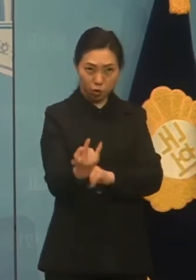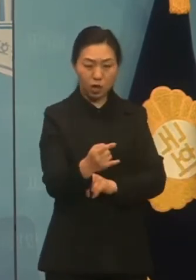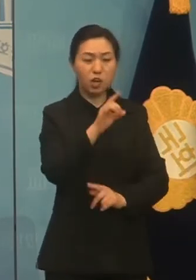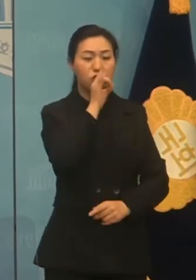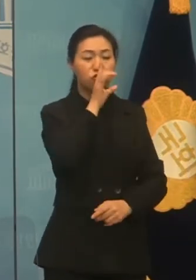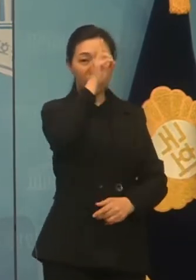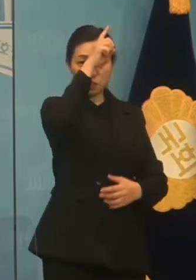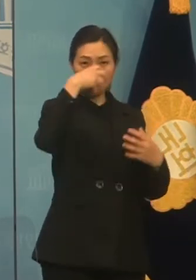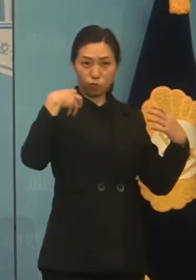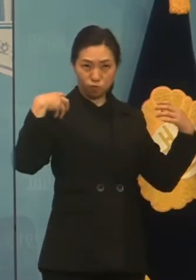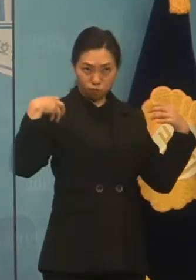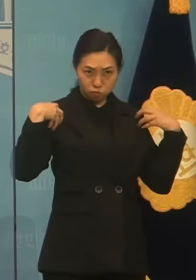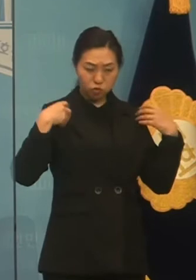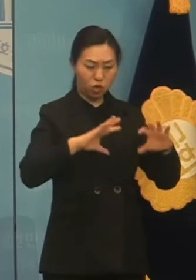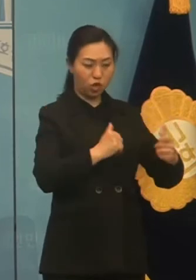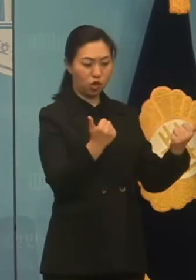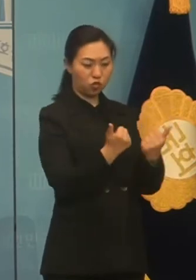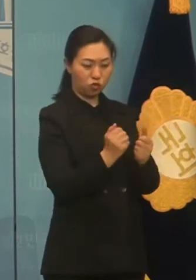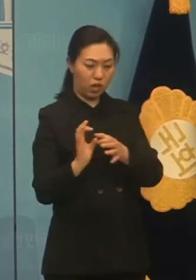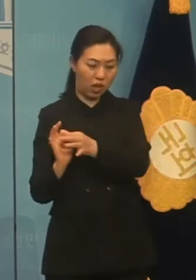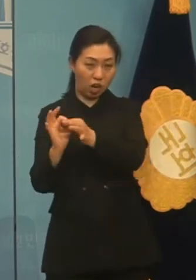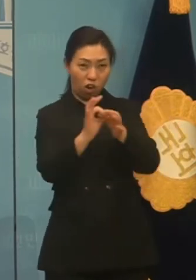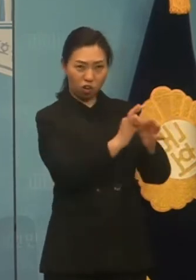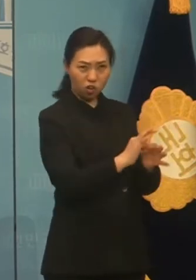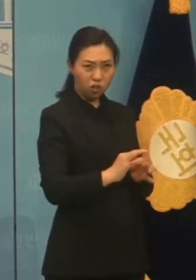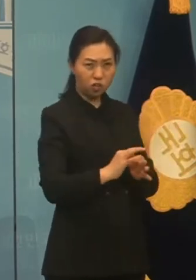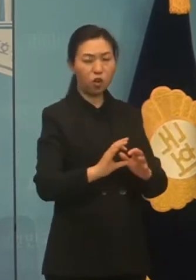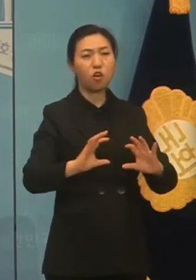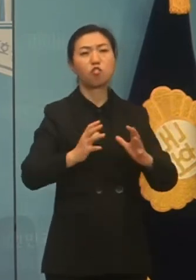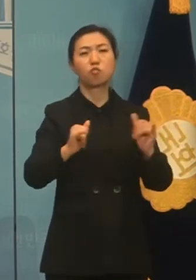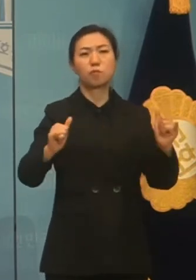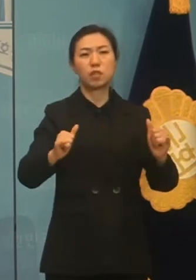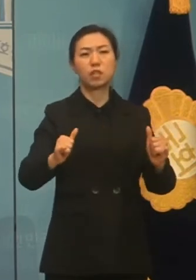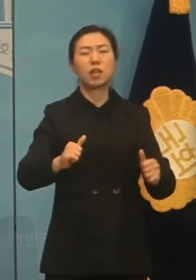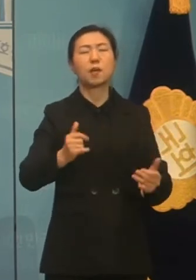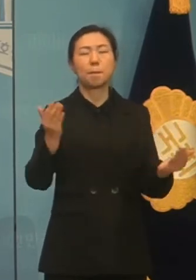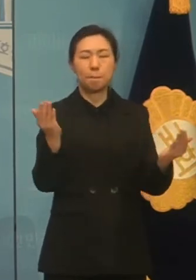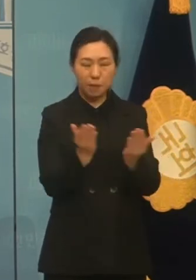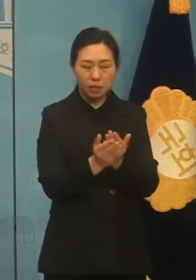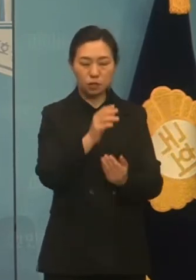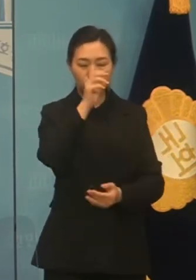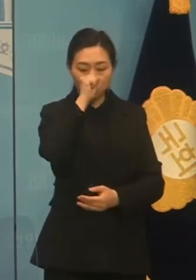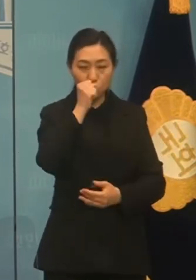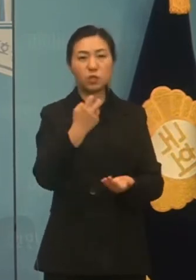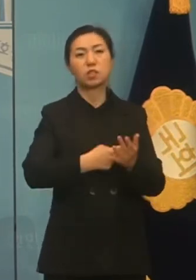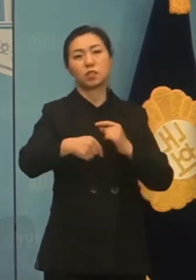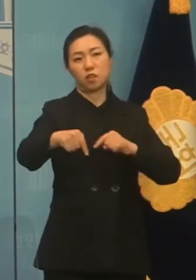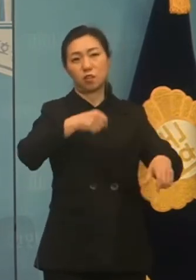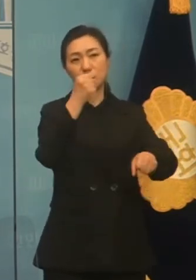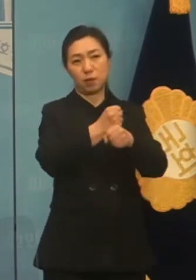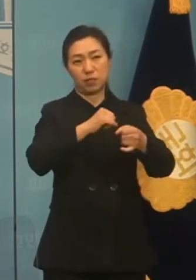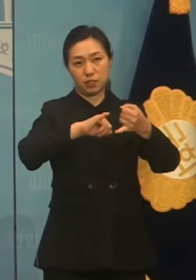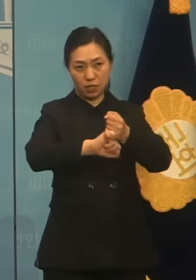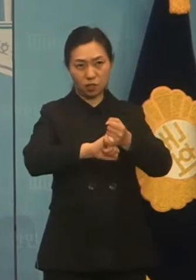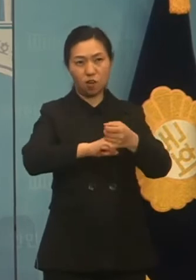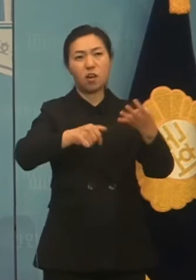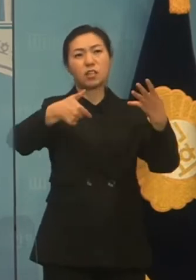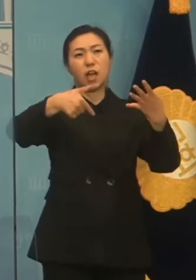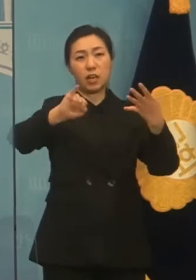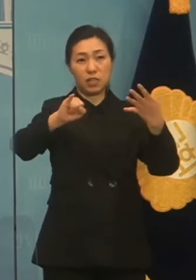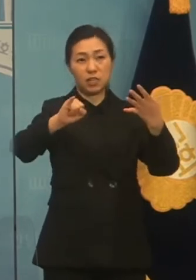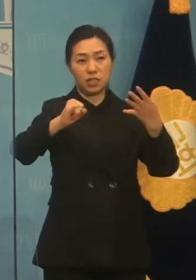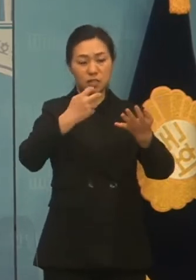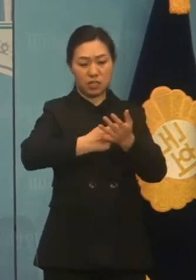연계해 국립의 삶을 바꾸는 질 좋은 정책을 생산해내겠습니다. 새로운 4기 민주정부 핵심화 전달을